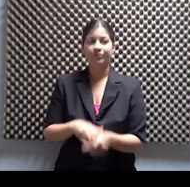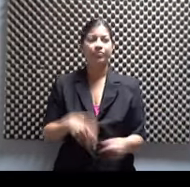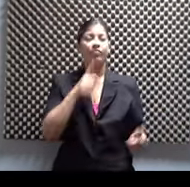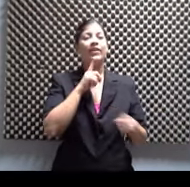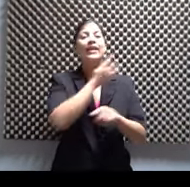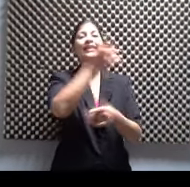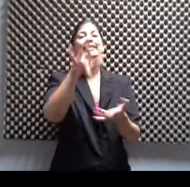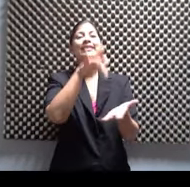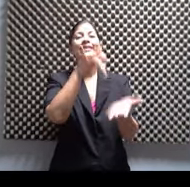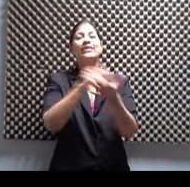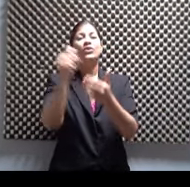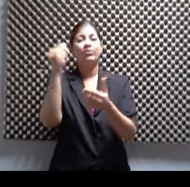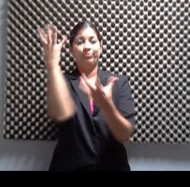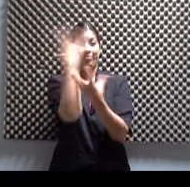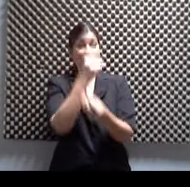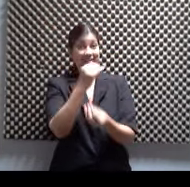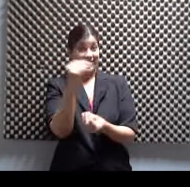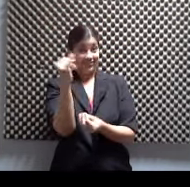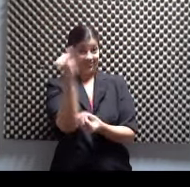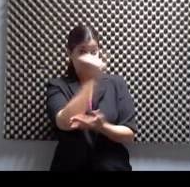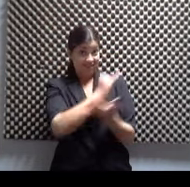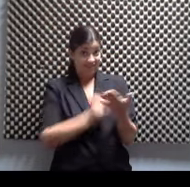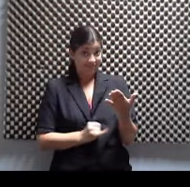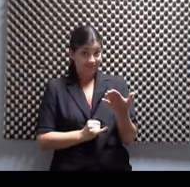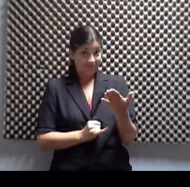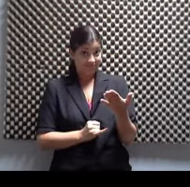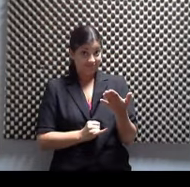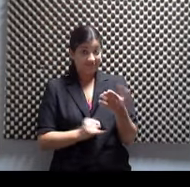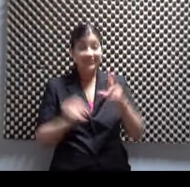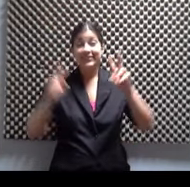para ver las ratoneras. ¿Cómo?